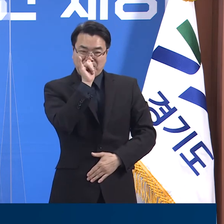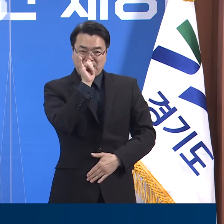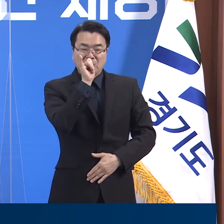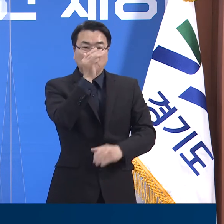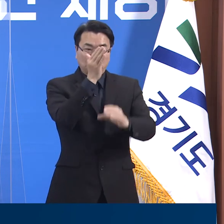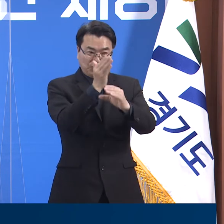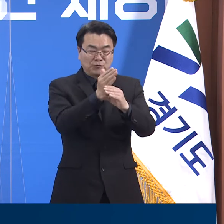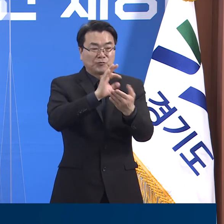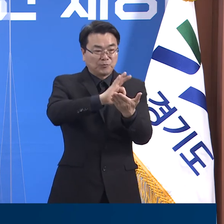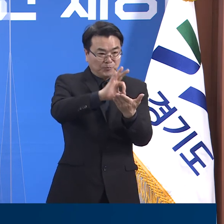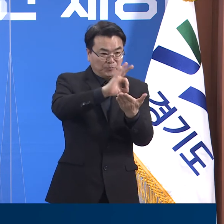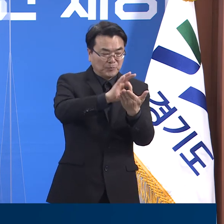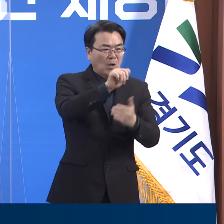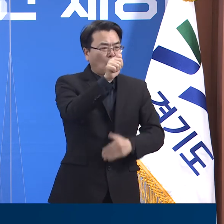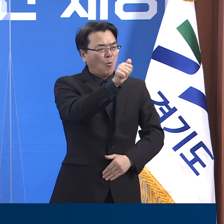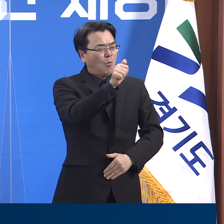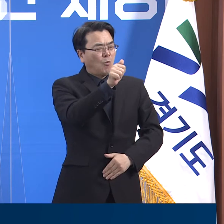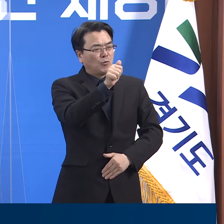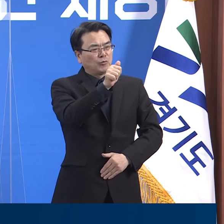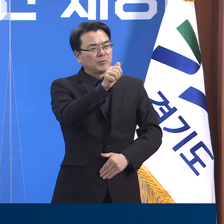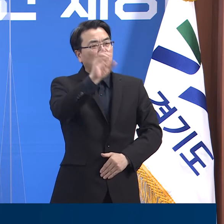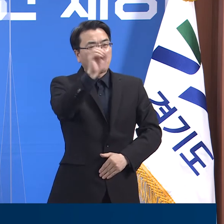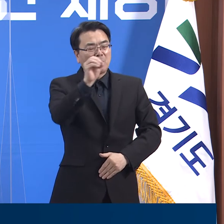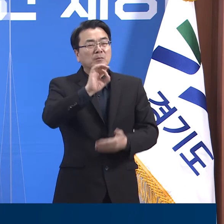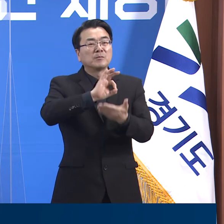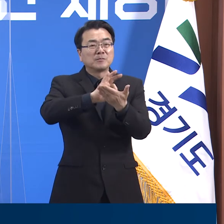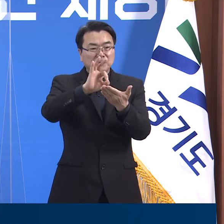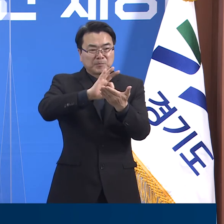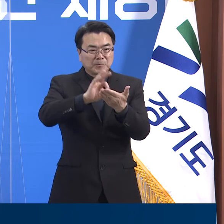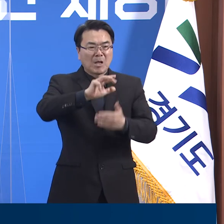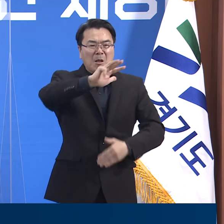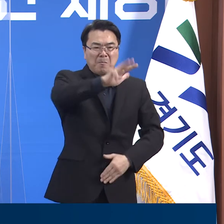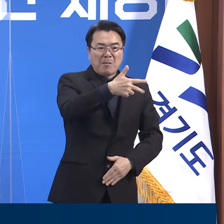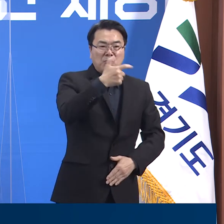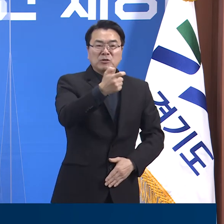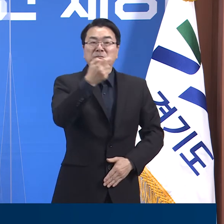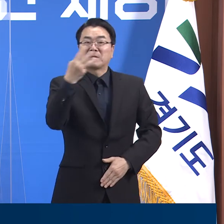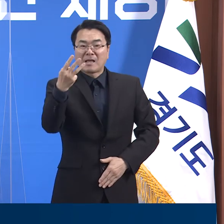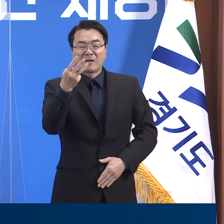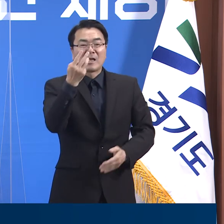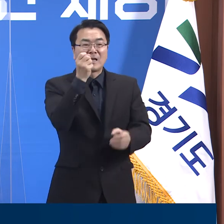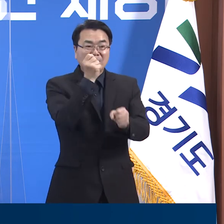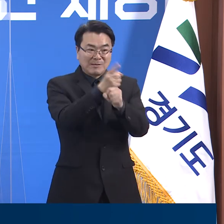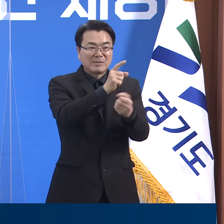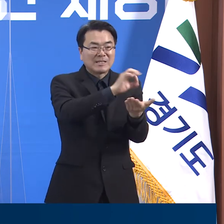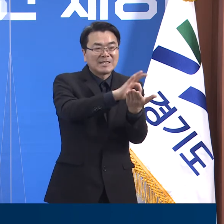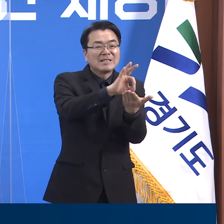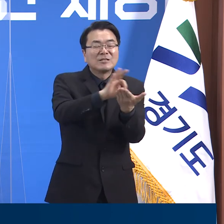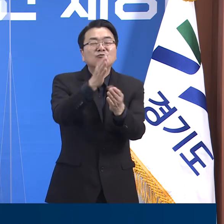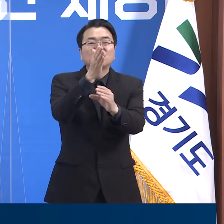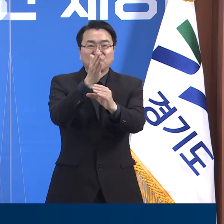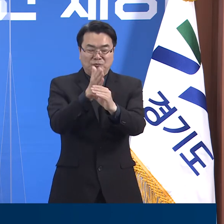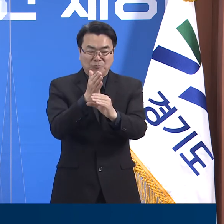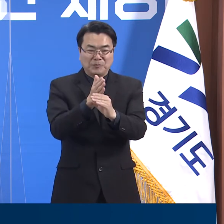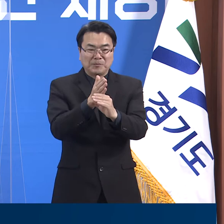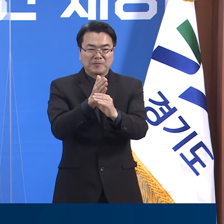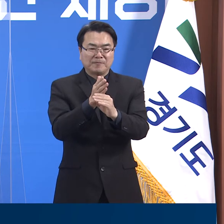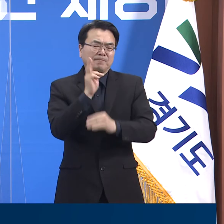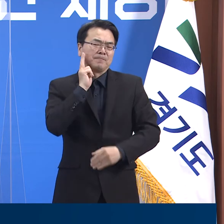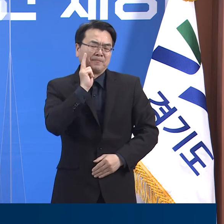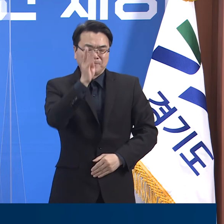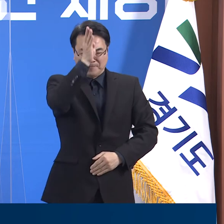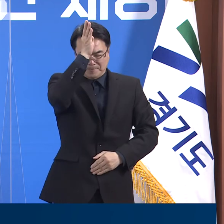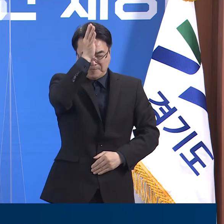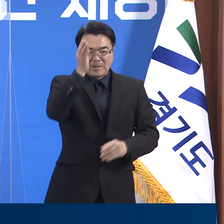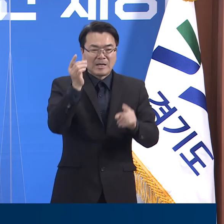병상 가동률은 53.0%로 863개 병상을 사용하고 있습니다. 중증환자